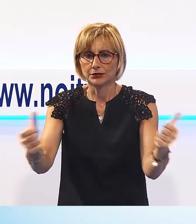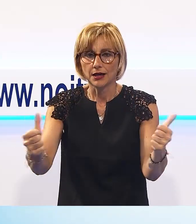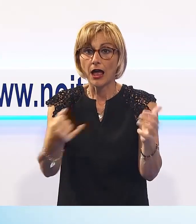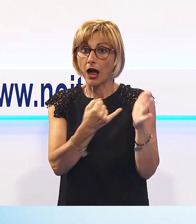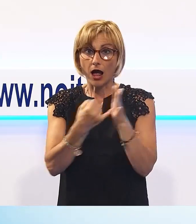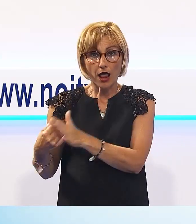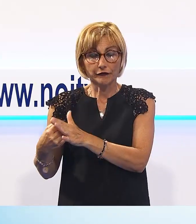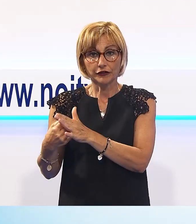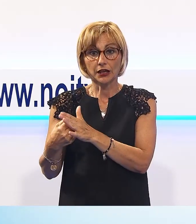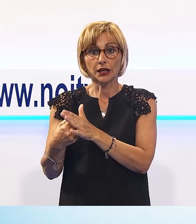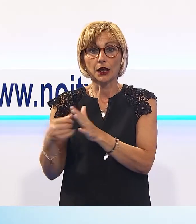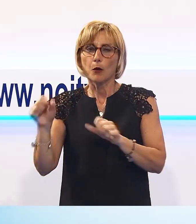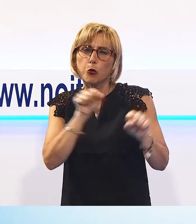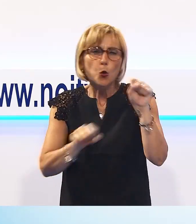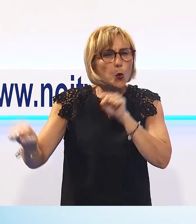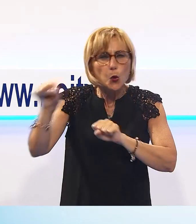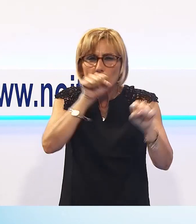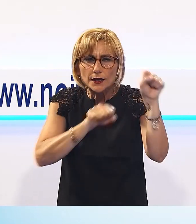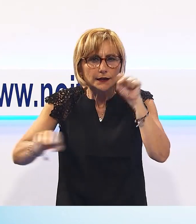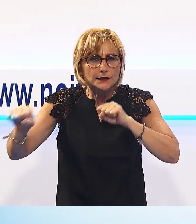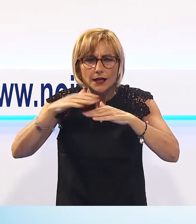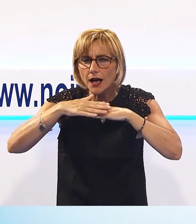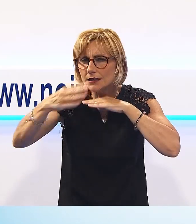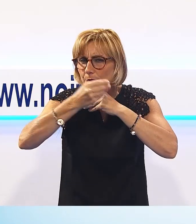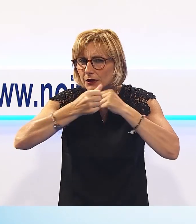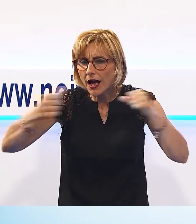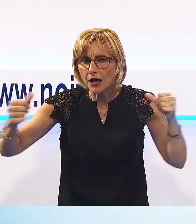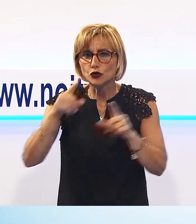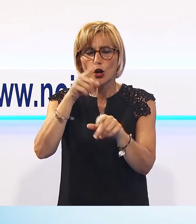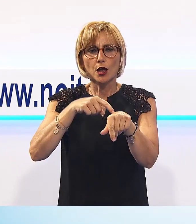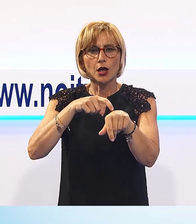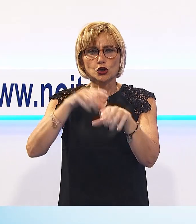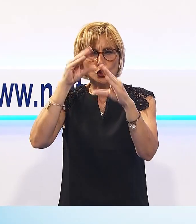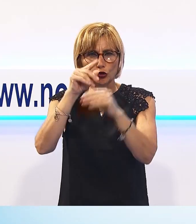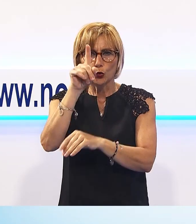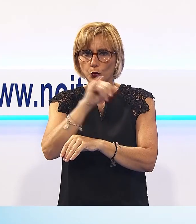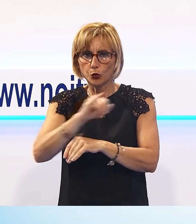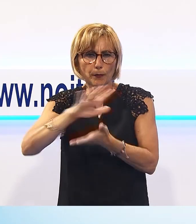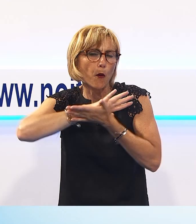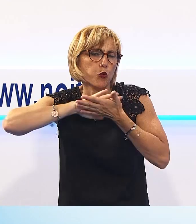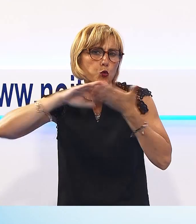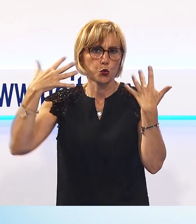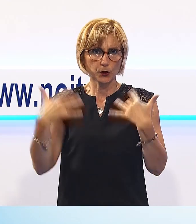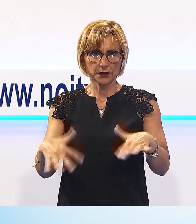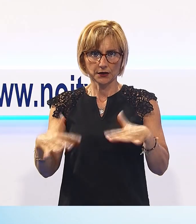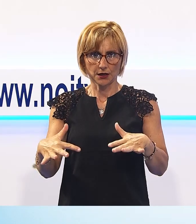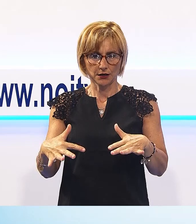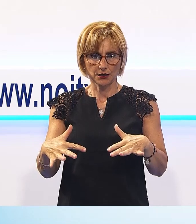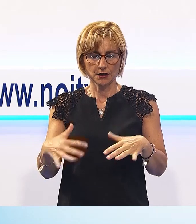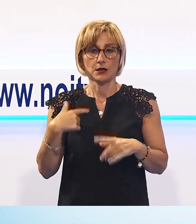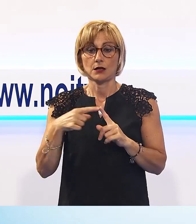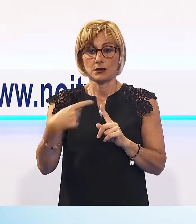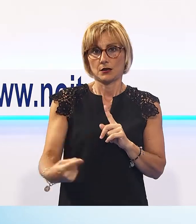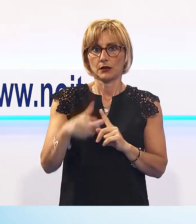spiaggia, ripulita già intorno all'una e mezza della notte. L'appuntamento adesso è per il 31 di agosto e, visto il